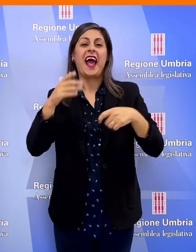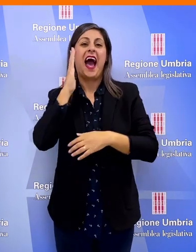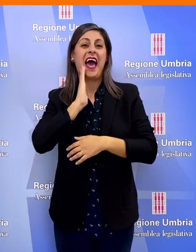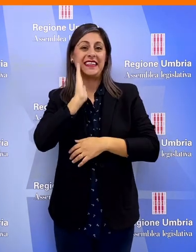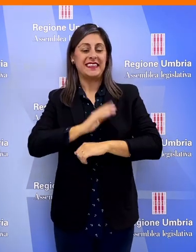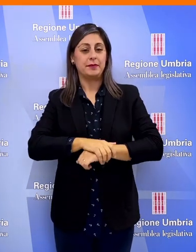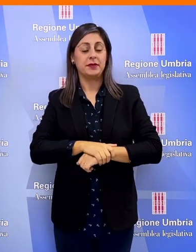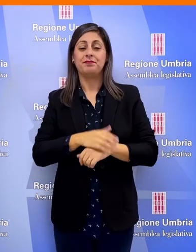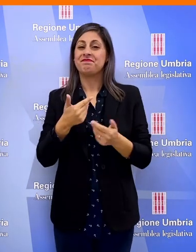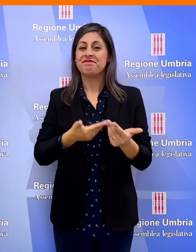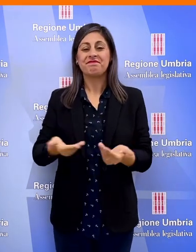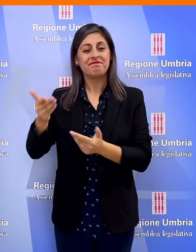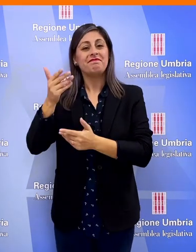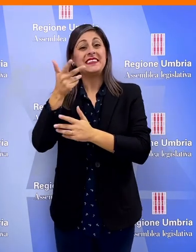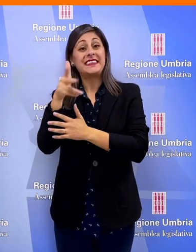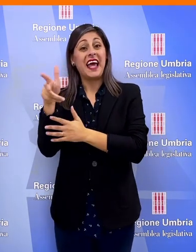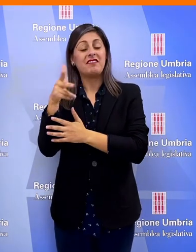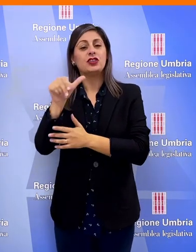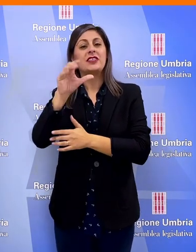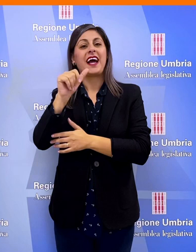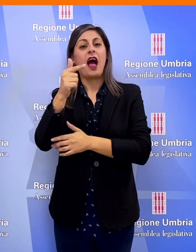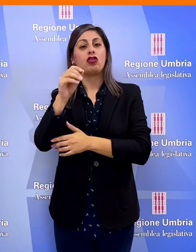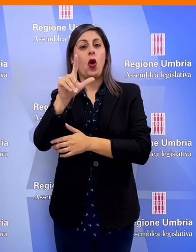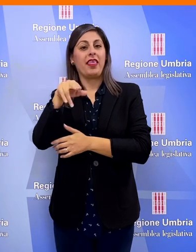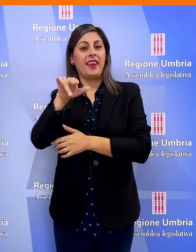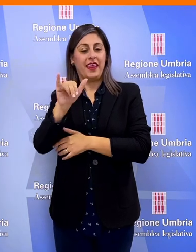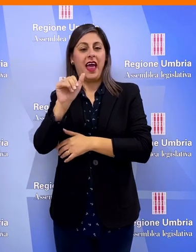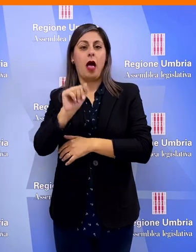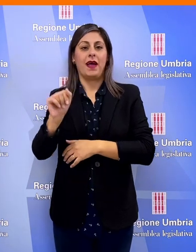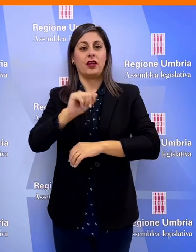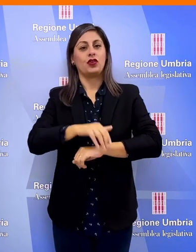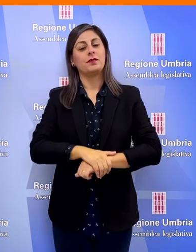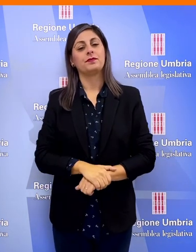Daniele Carissimi. Ce ne parla in questo servizio Alberto Scattolini.